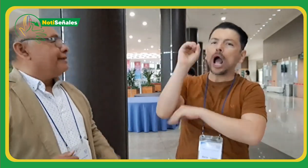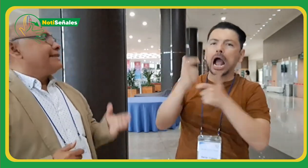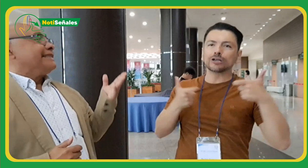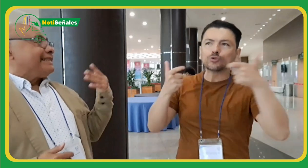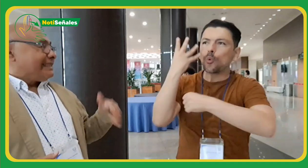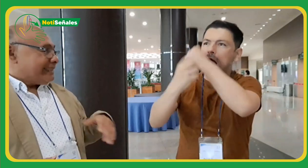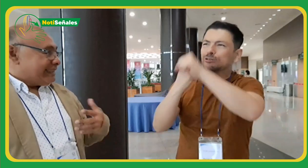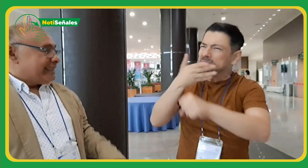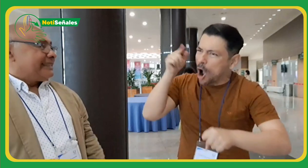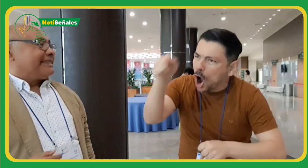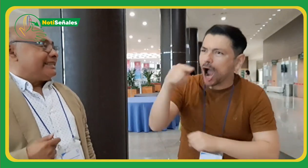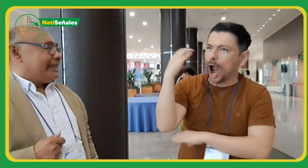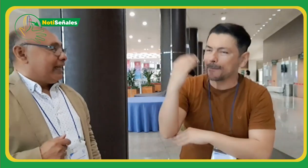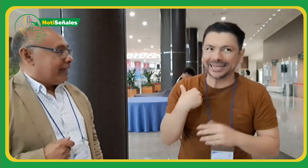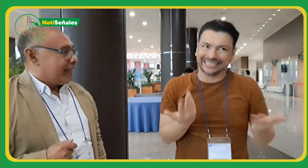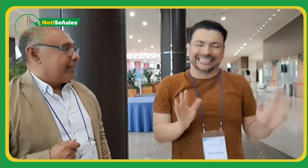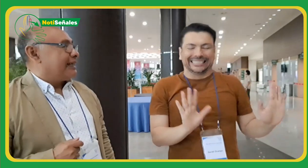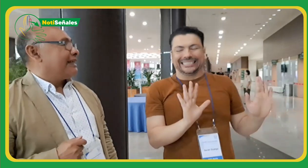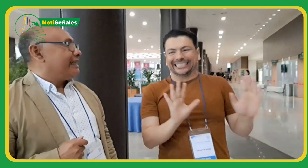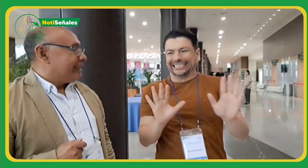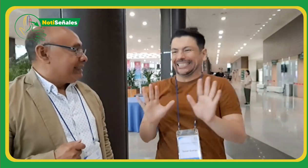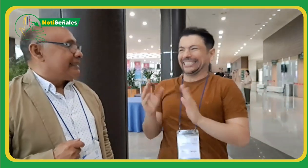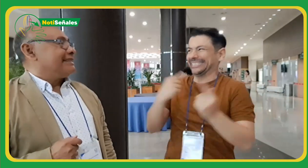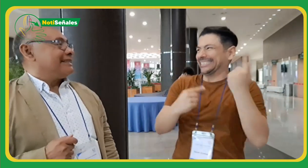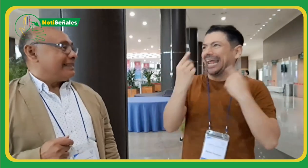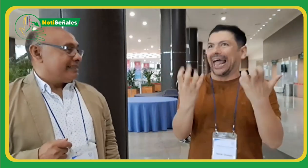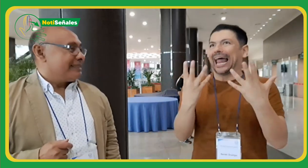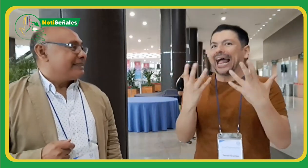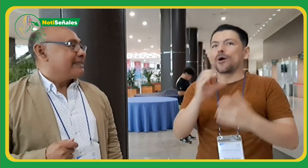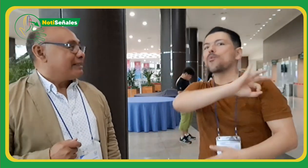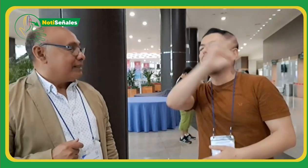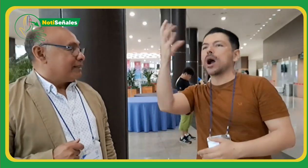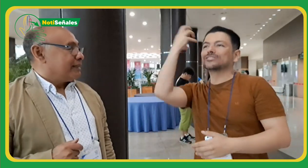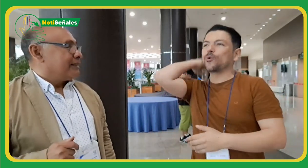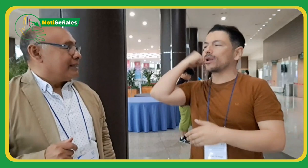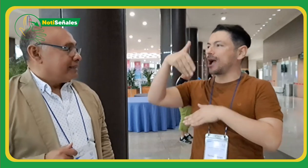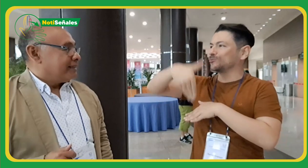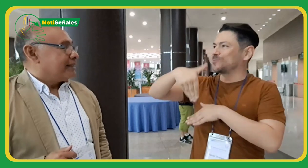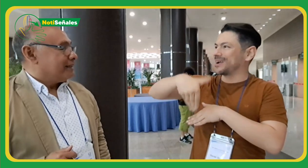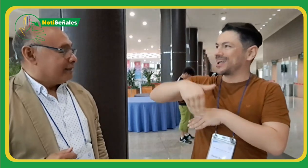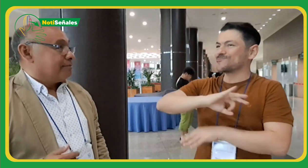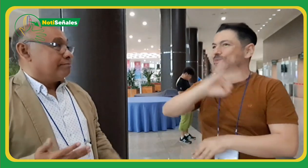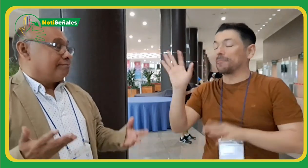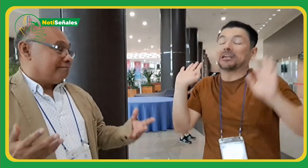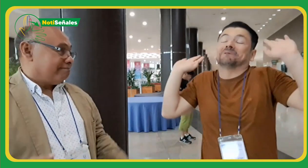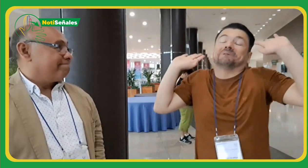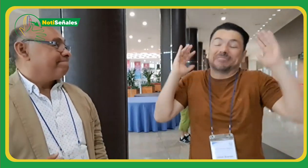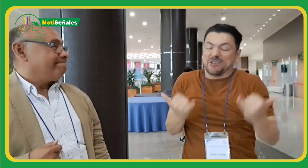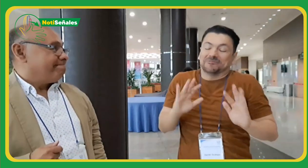Algunas personas mencionaron que sería muy bueno que en cuatro años el Congreso se realice en Colombia. Claro, uno no responde nada. Además, porque en la historia del